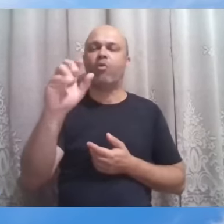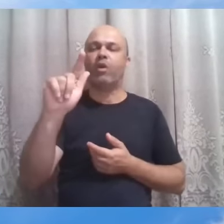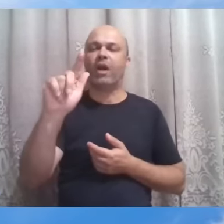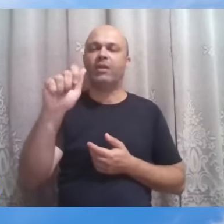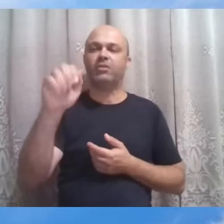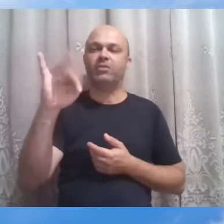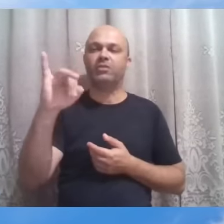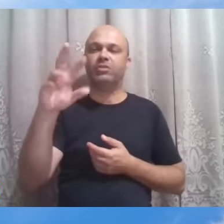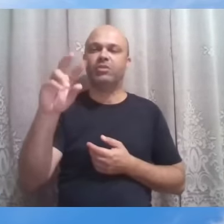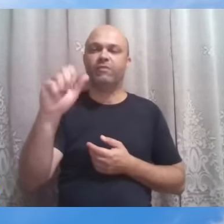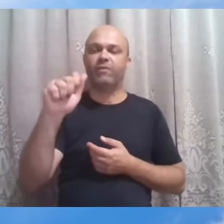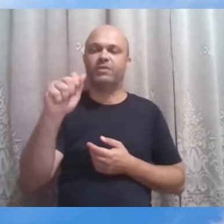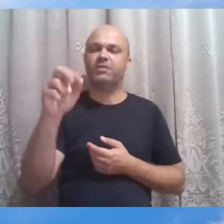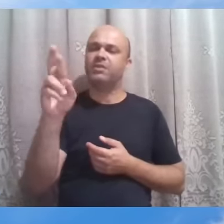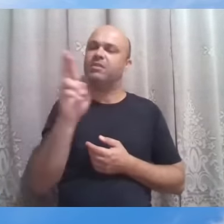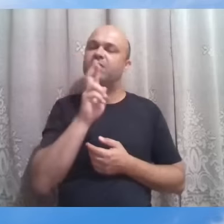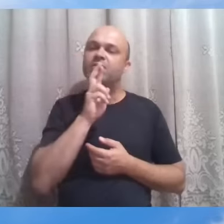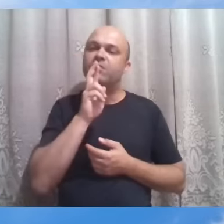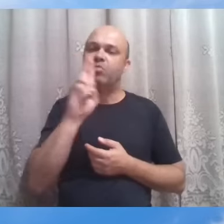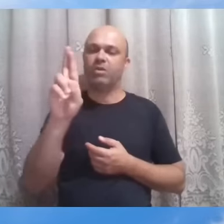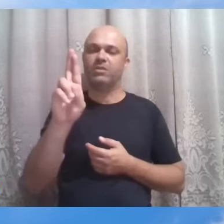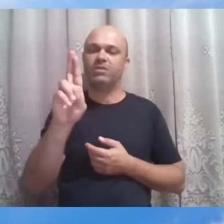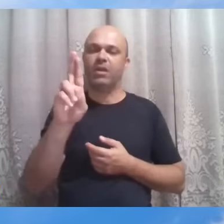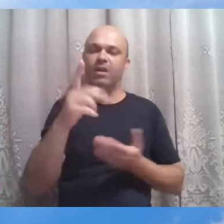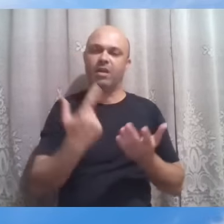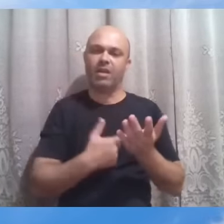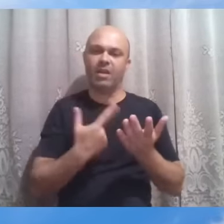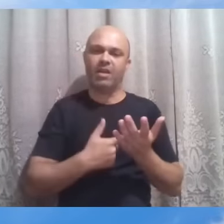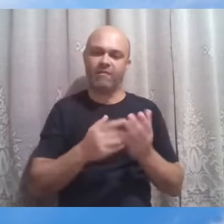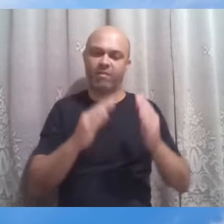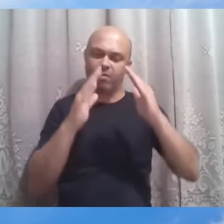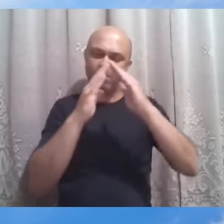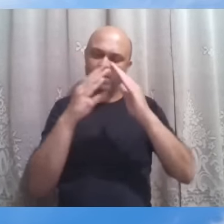Moradias de Luz, em que Emmanuel,